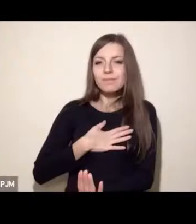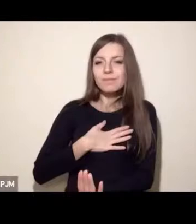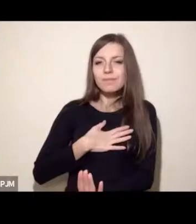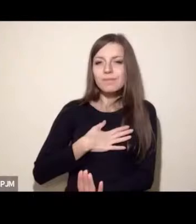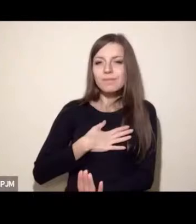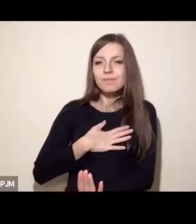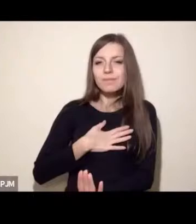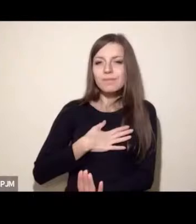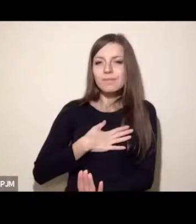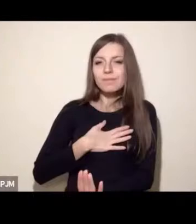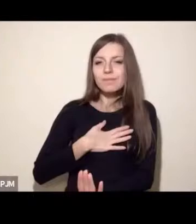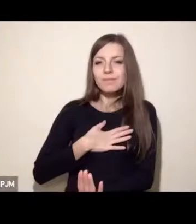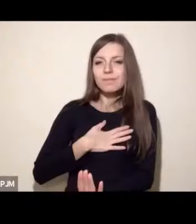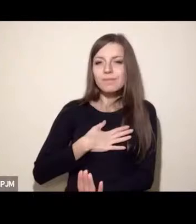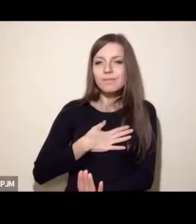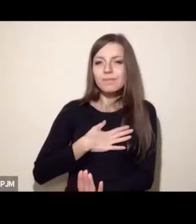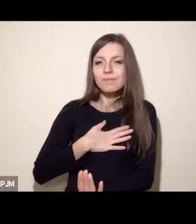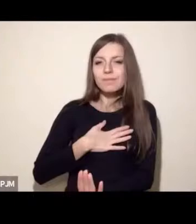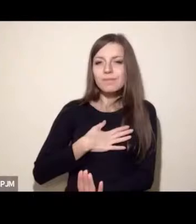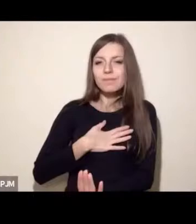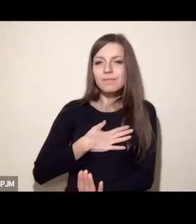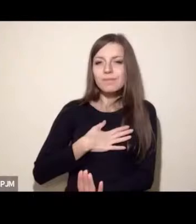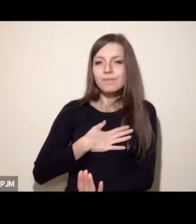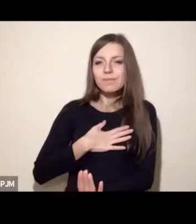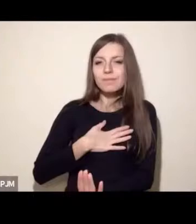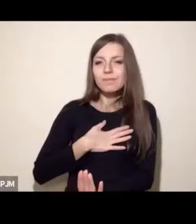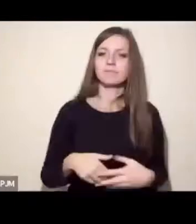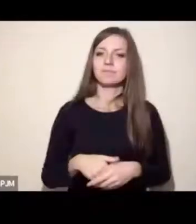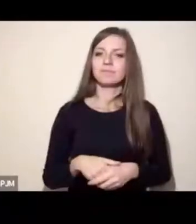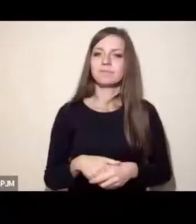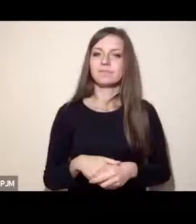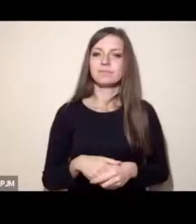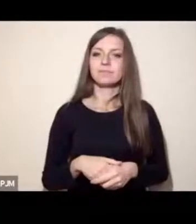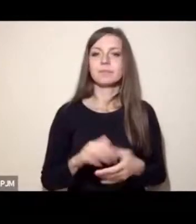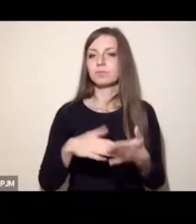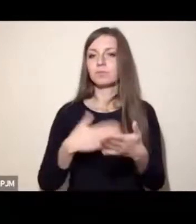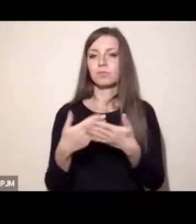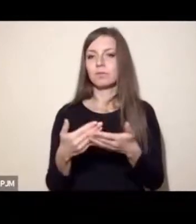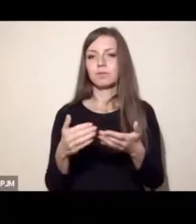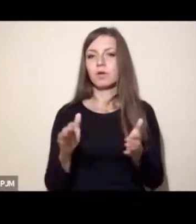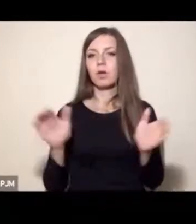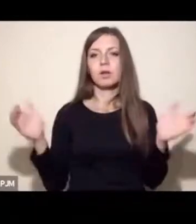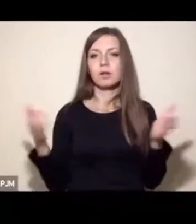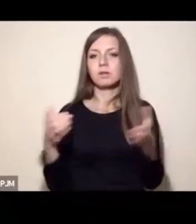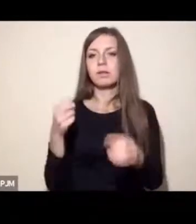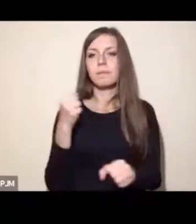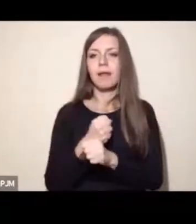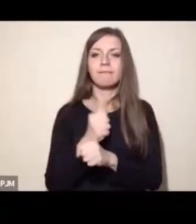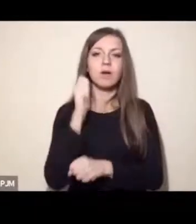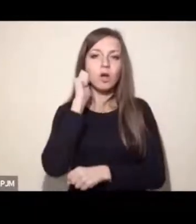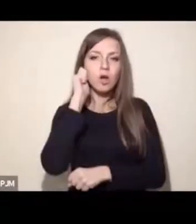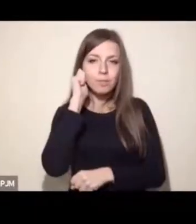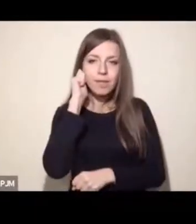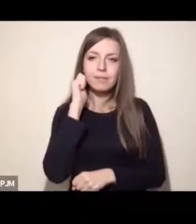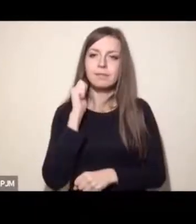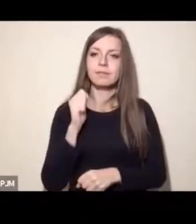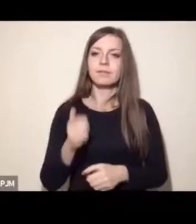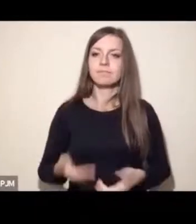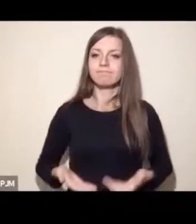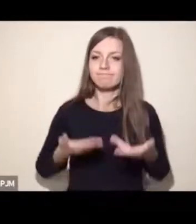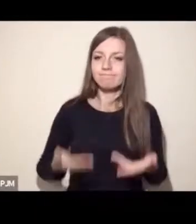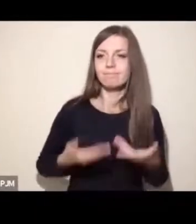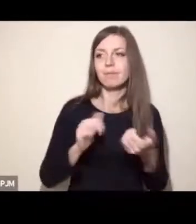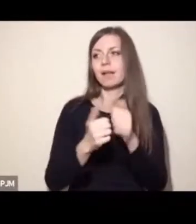przyzwyczajeni. I trzeba to powiedzieć jasno, chociażby ograniczanie praw reprodukcyjnych kobiet, czy brak